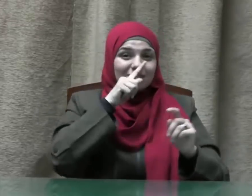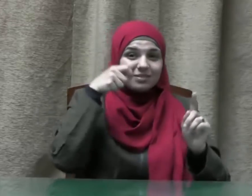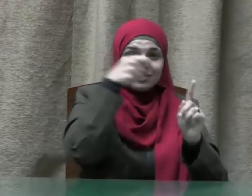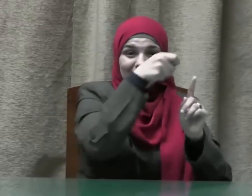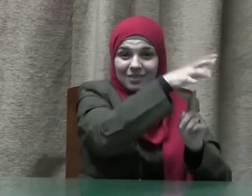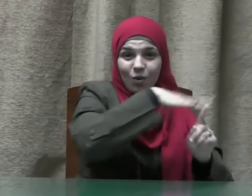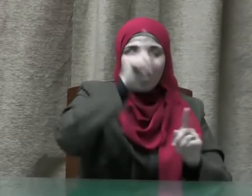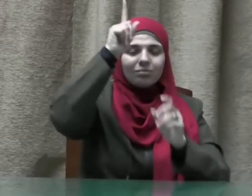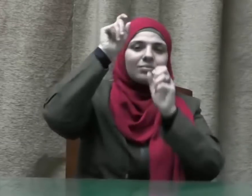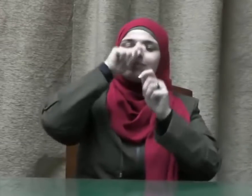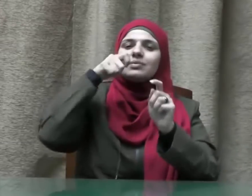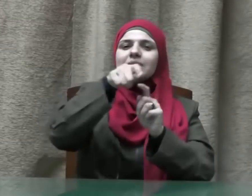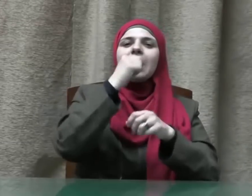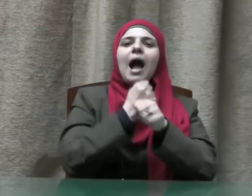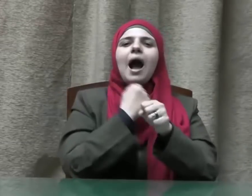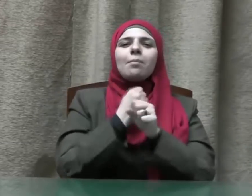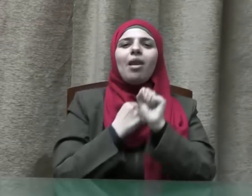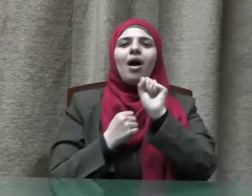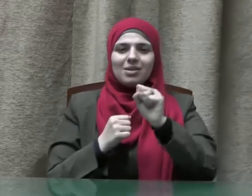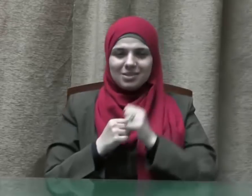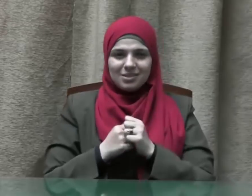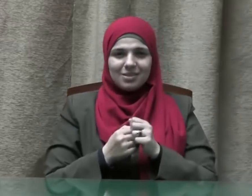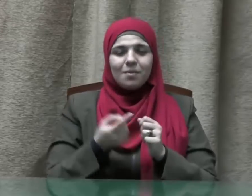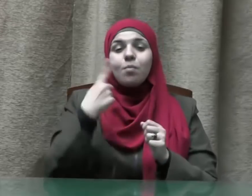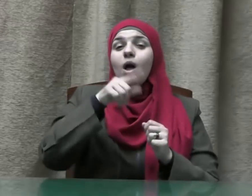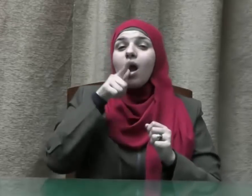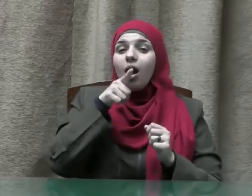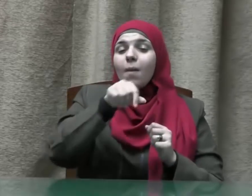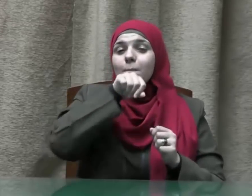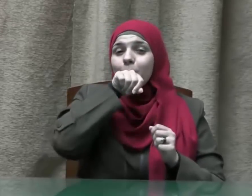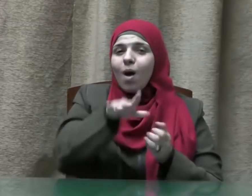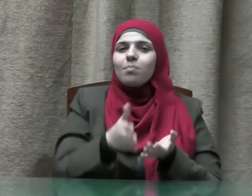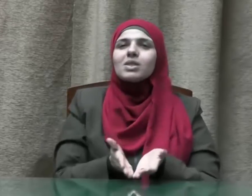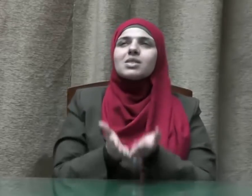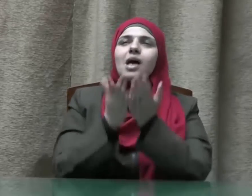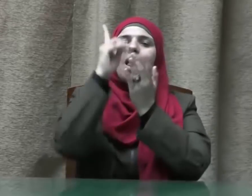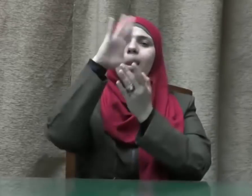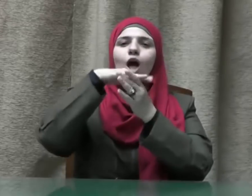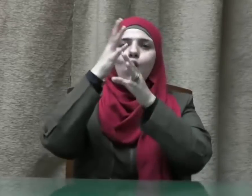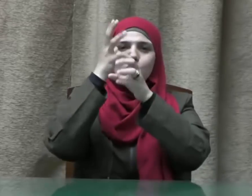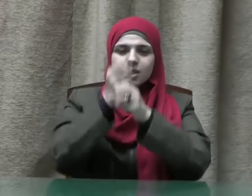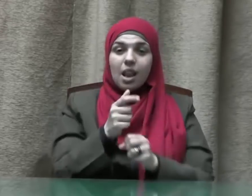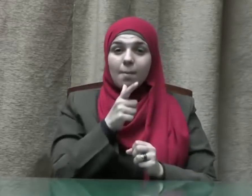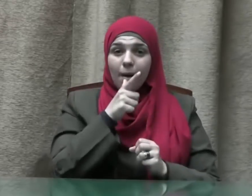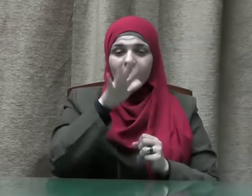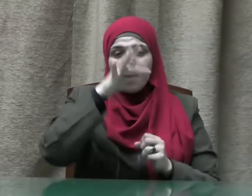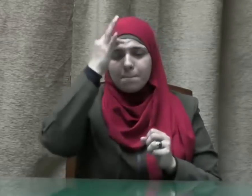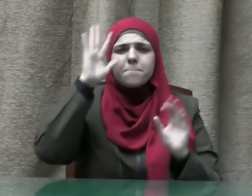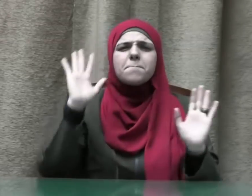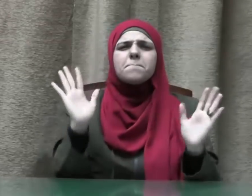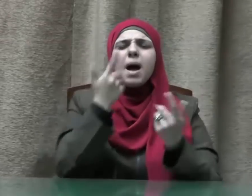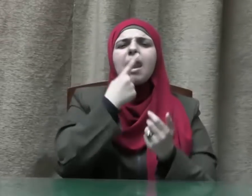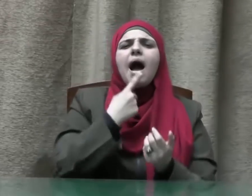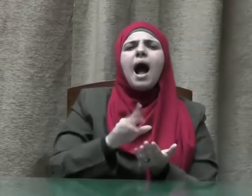تعمل يداك ويقول نبينا صلى الله عليه وسلم من حلف على يمين